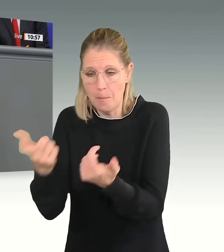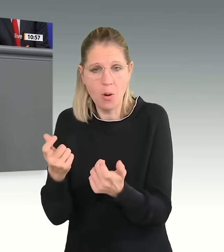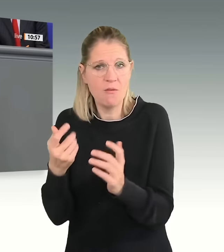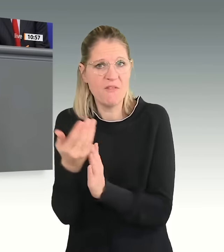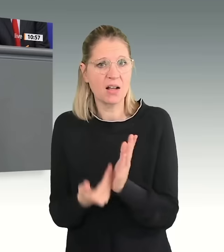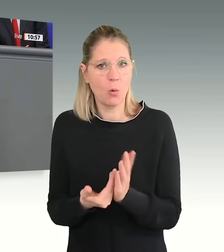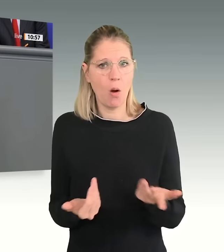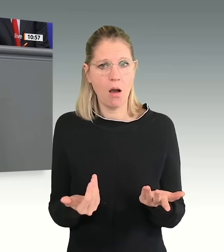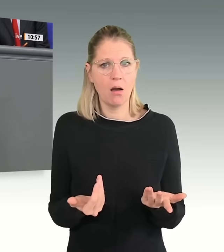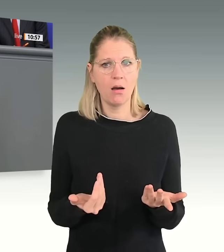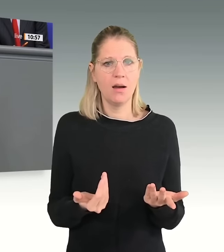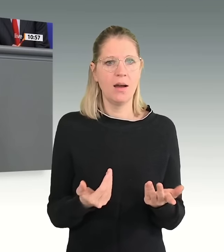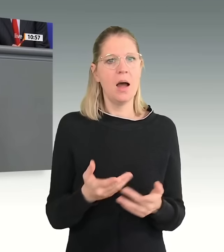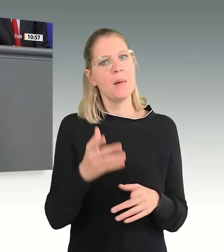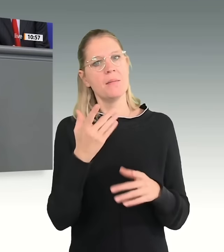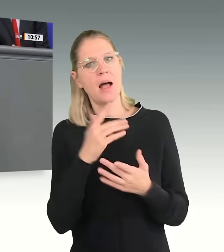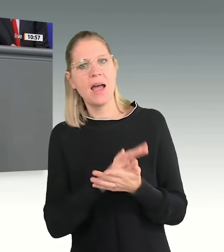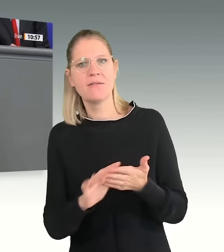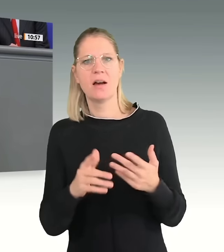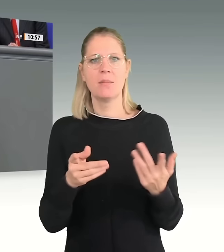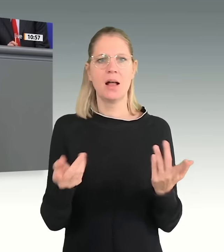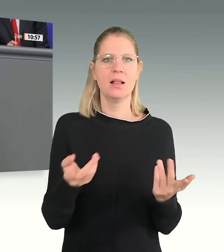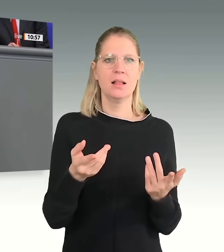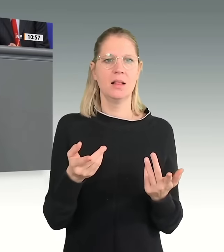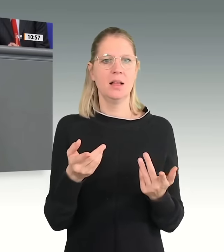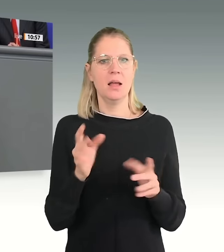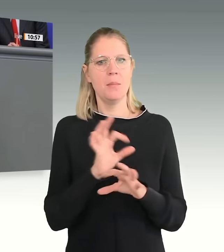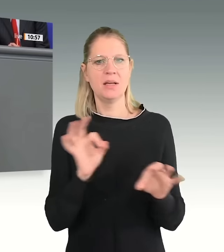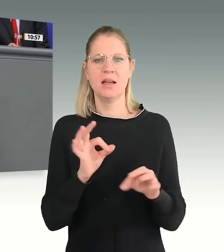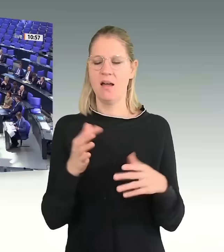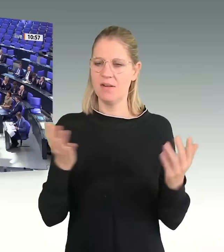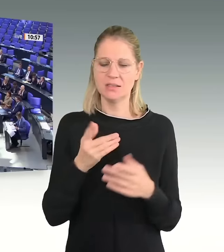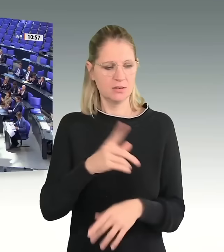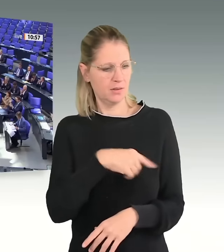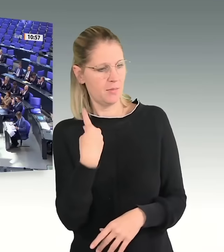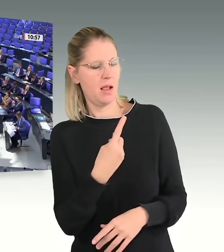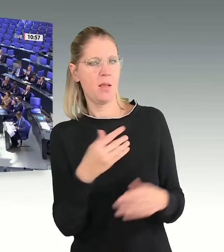können Sie mal wieder ein bisschen abschreiben. Es wäre gut für dieses Land. Vielen Dank.